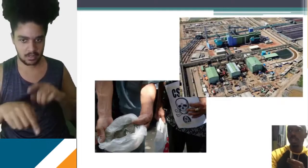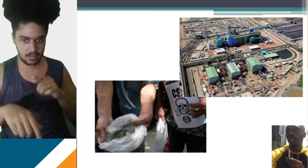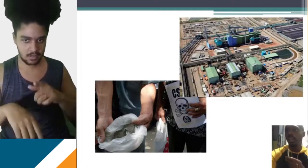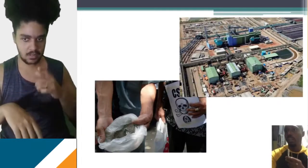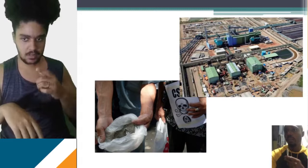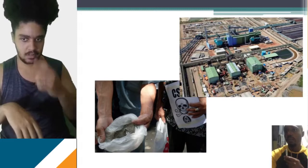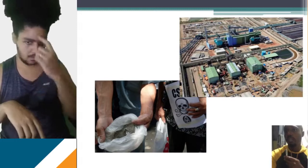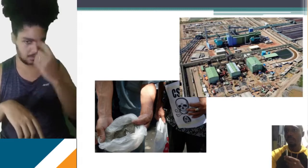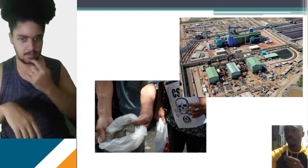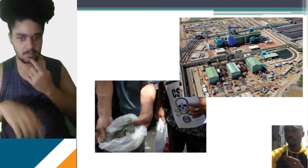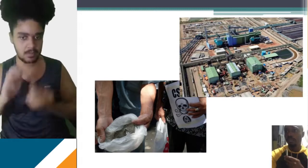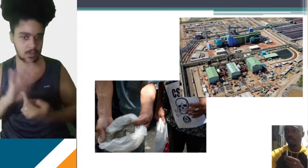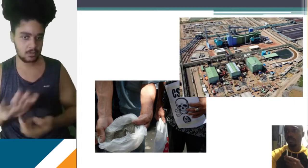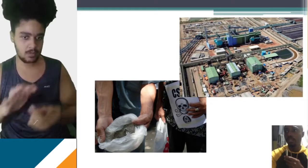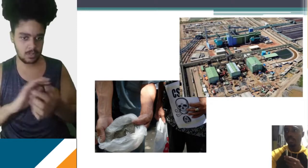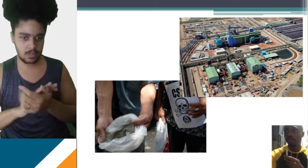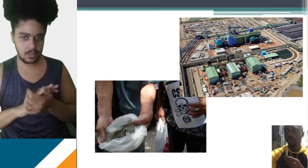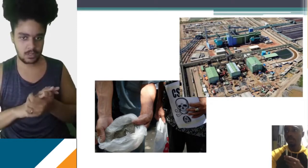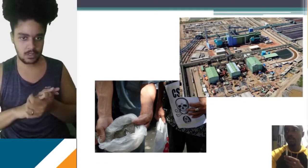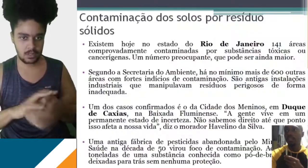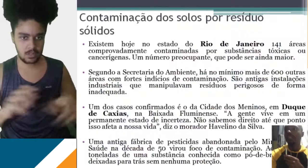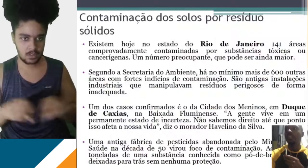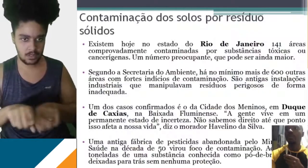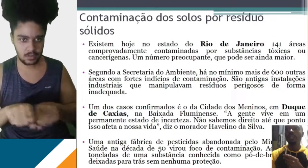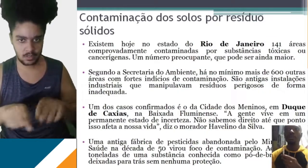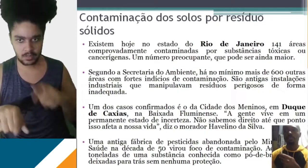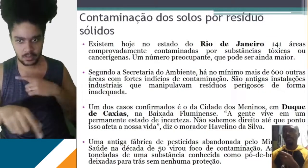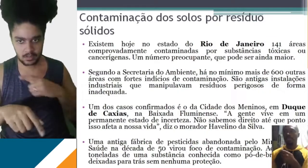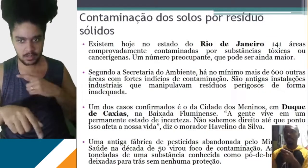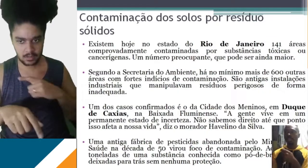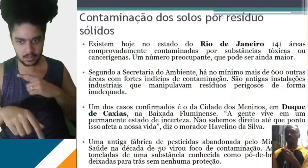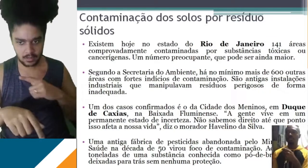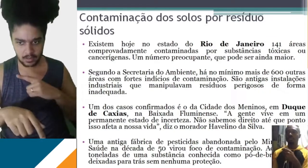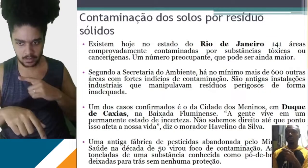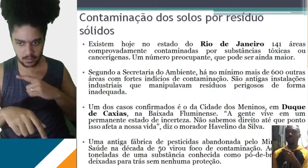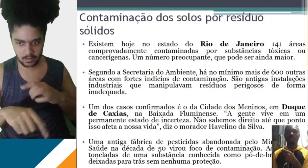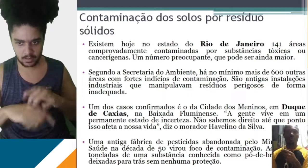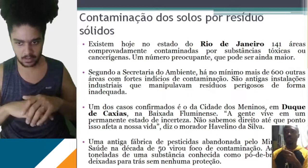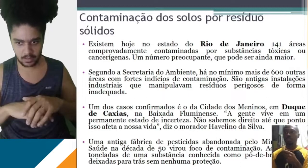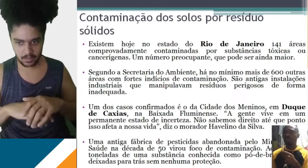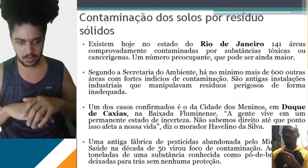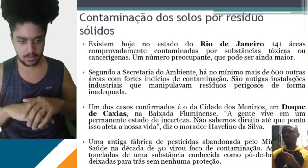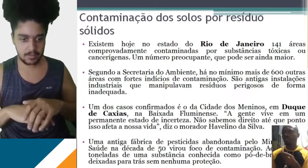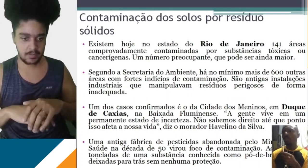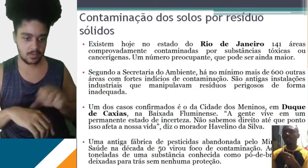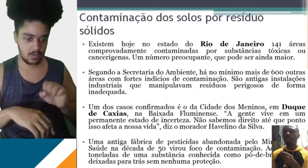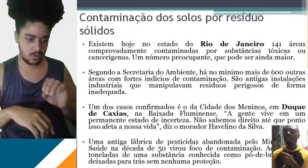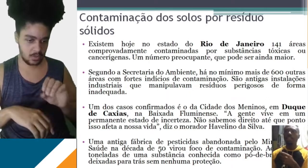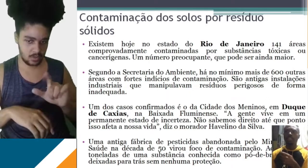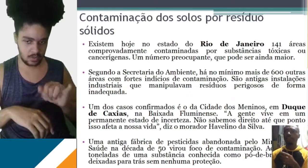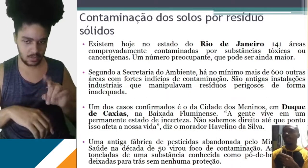Rio de Janeiro. Aqui tem uma imagem para mostrar para vocês. Também temos para poder falar da contaminação de solos por resíduos